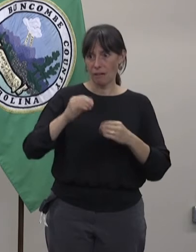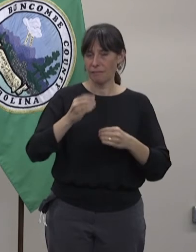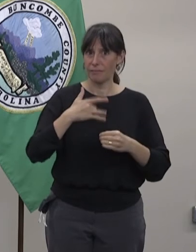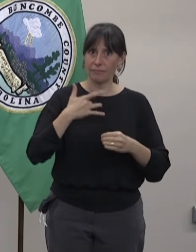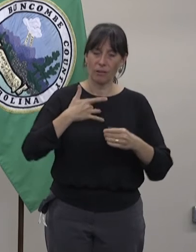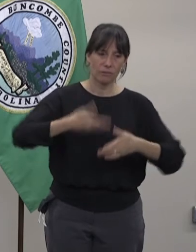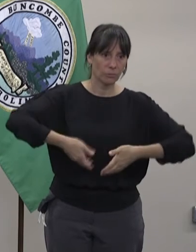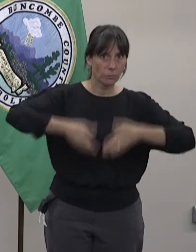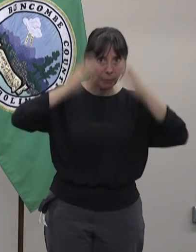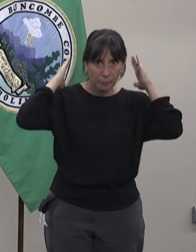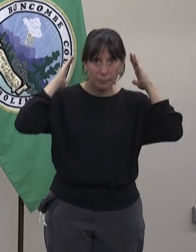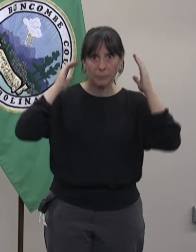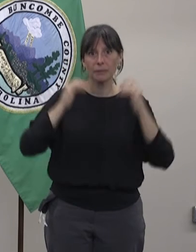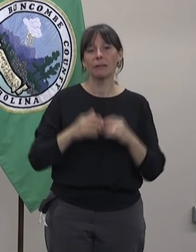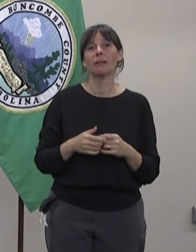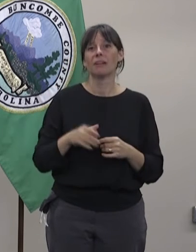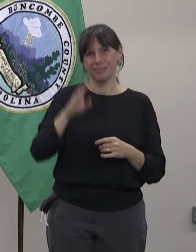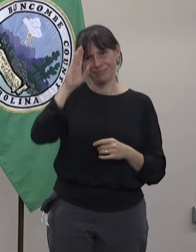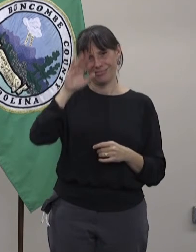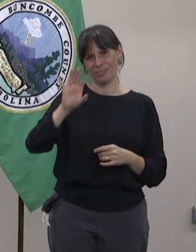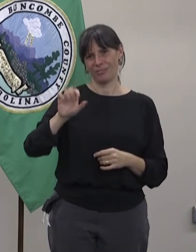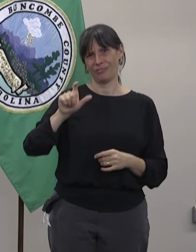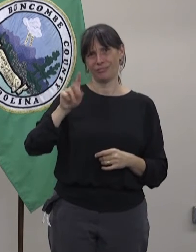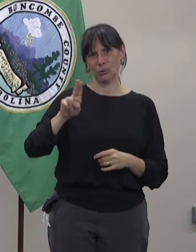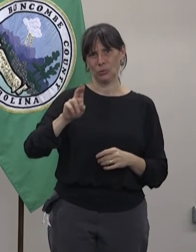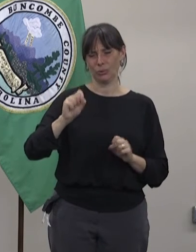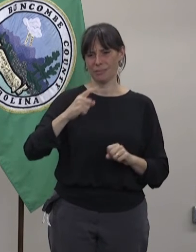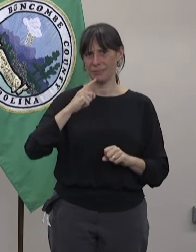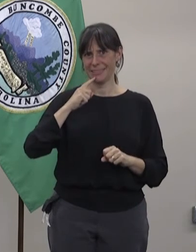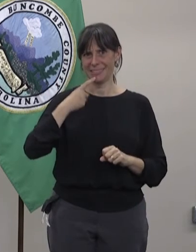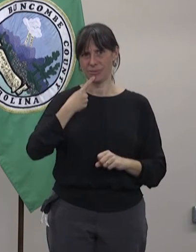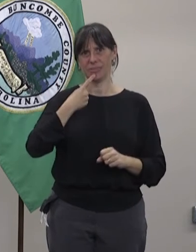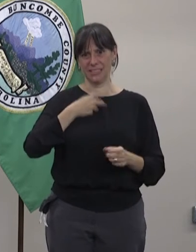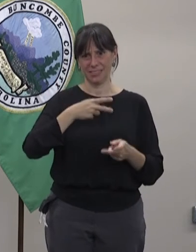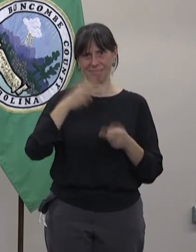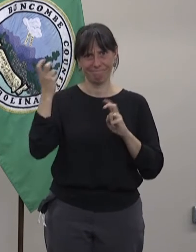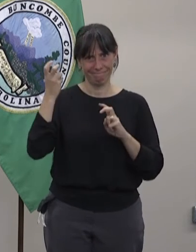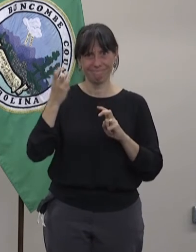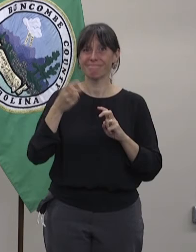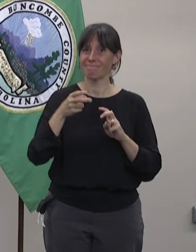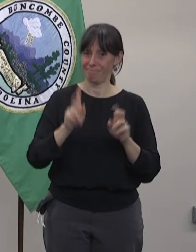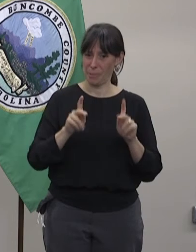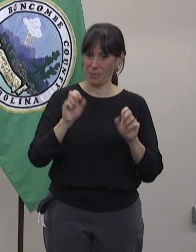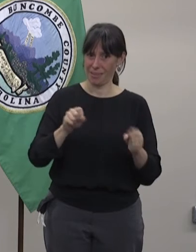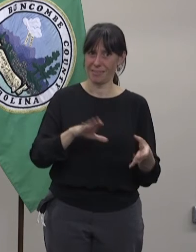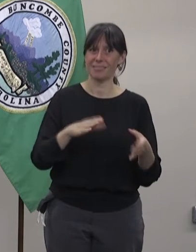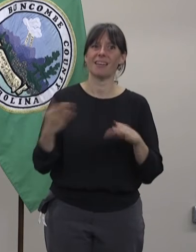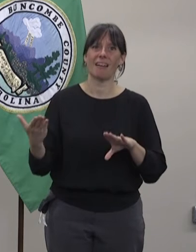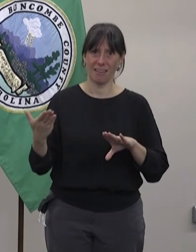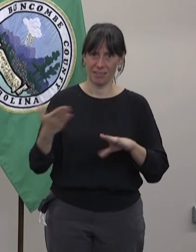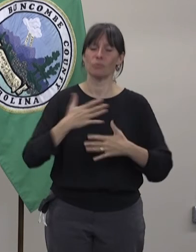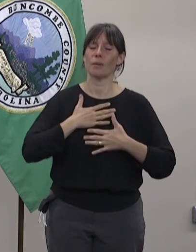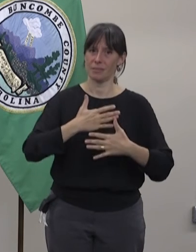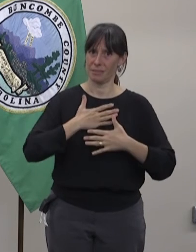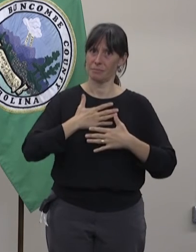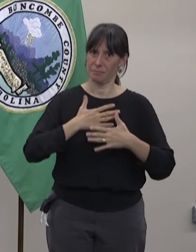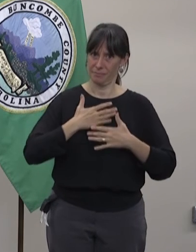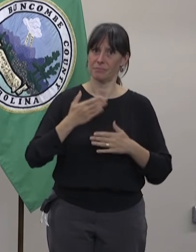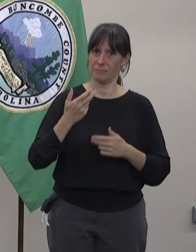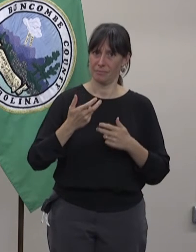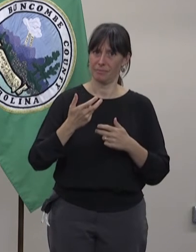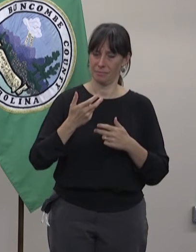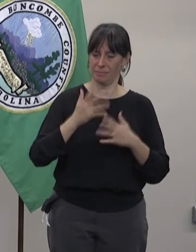para protegerte a ti y a otra gente alrededor tuya del virus. Y como tú sabes, la gripe